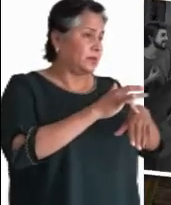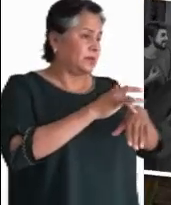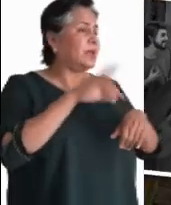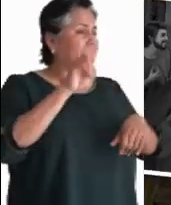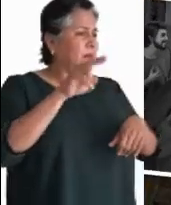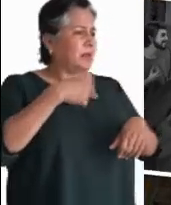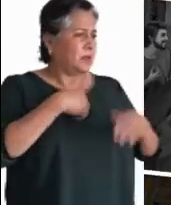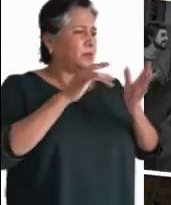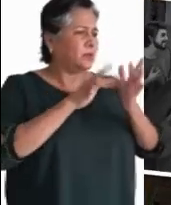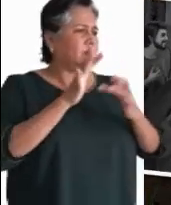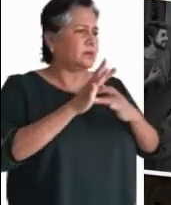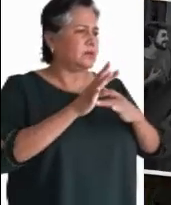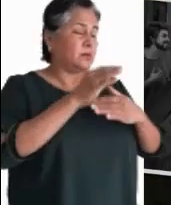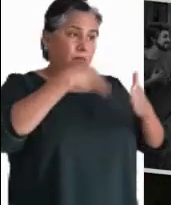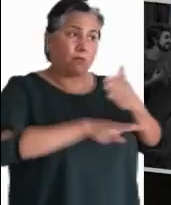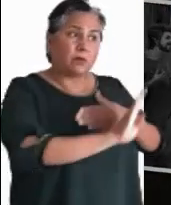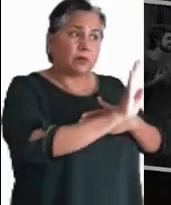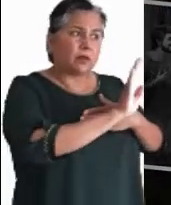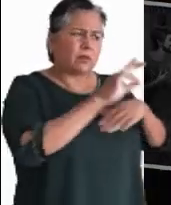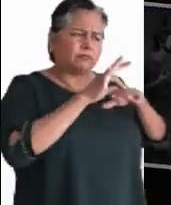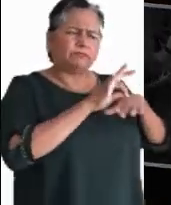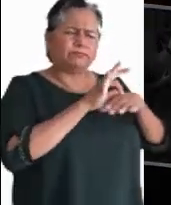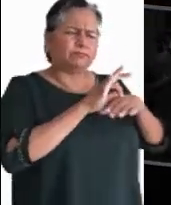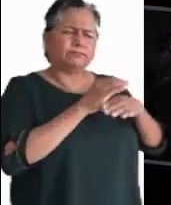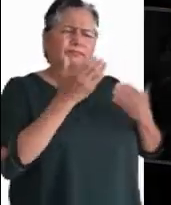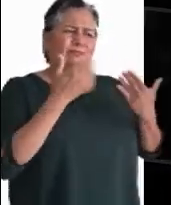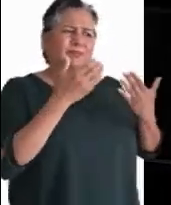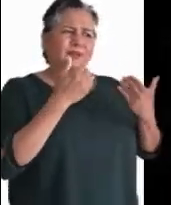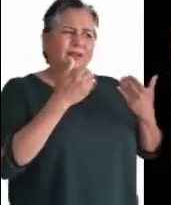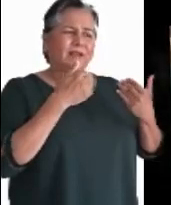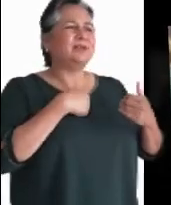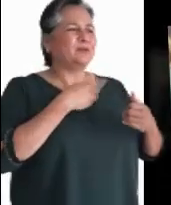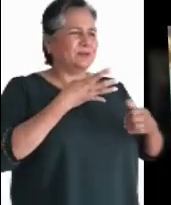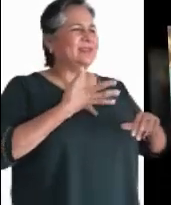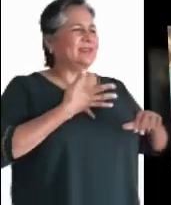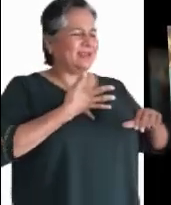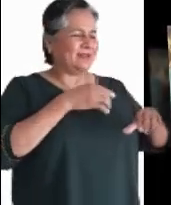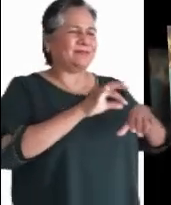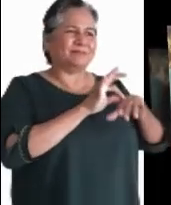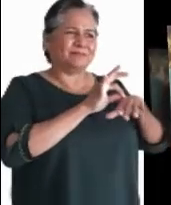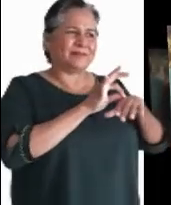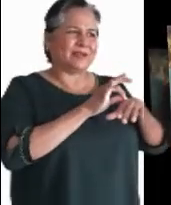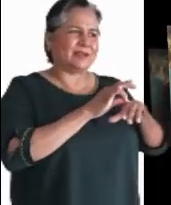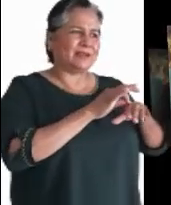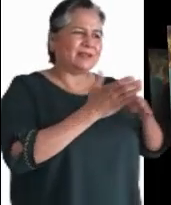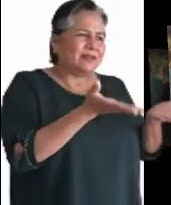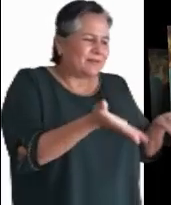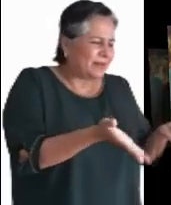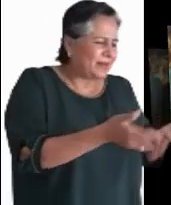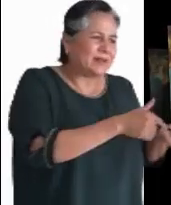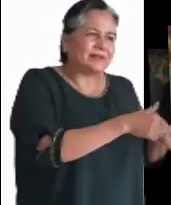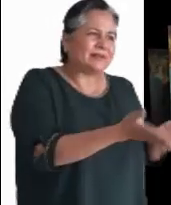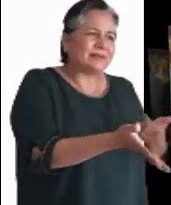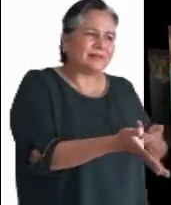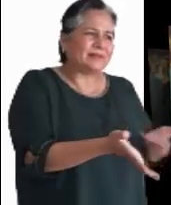convénzanse. Un fantasma no tiene ni carne ni huesos, como ven que tengo yo. Y les mostró las manos y los